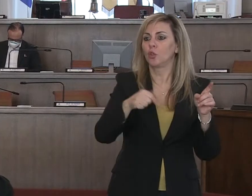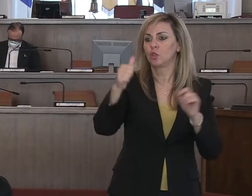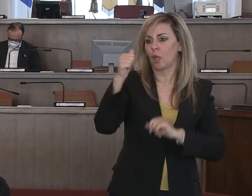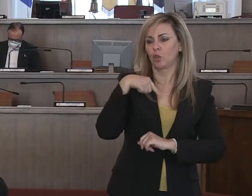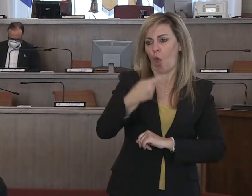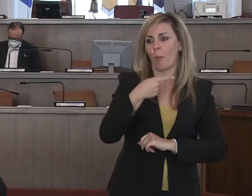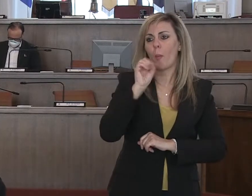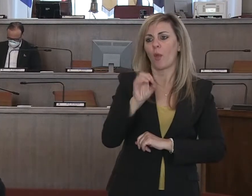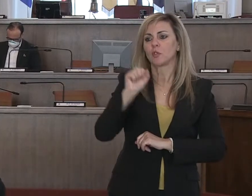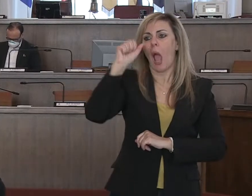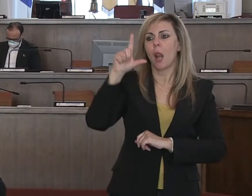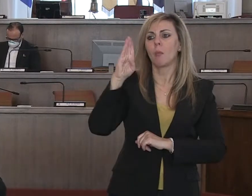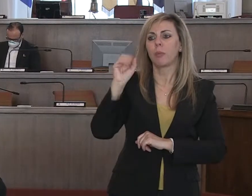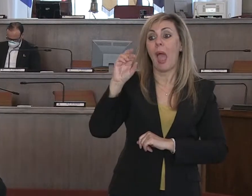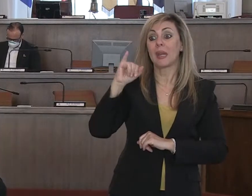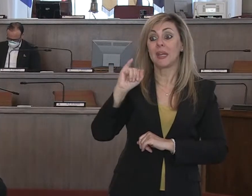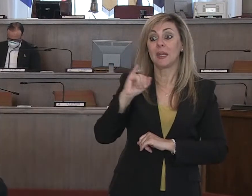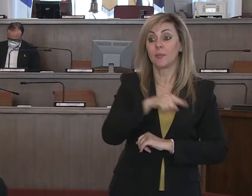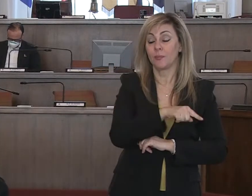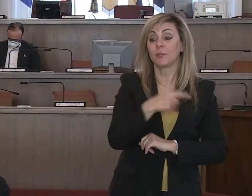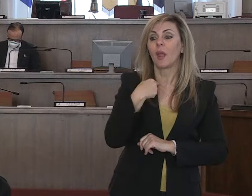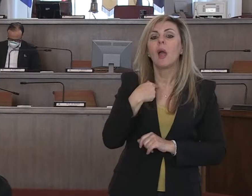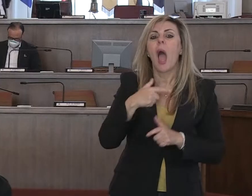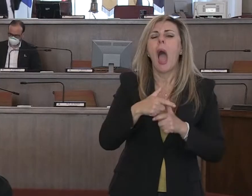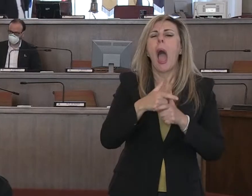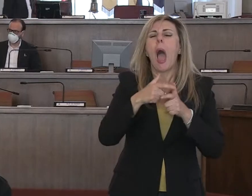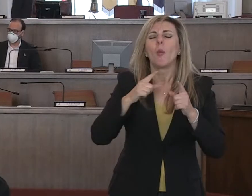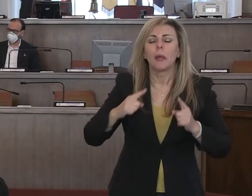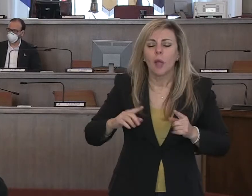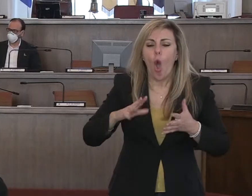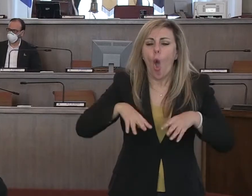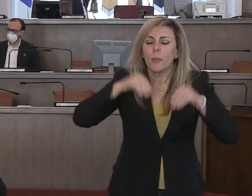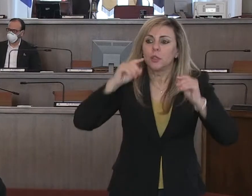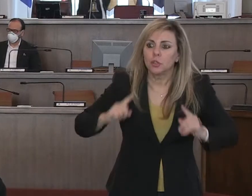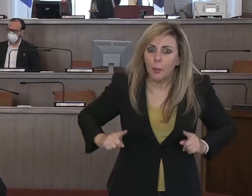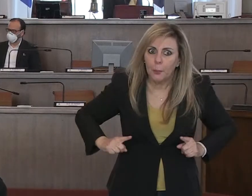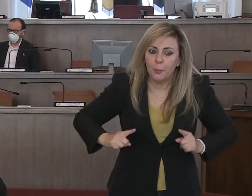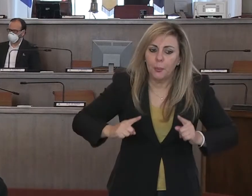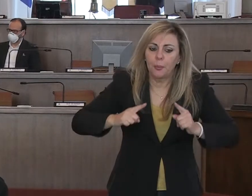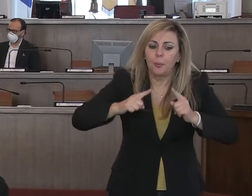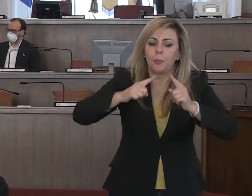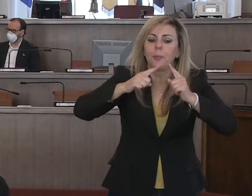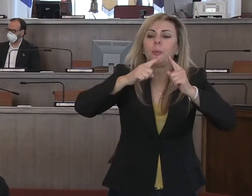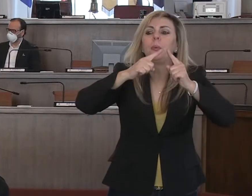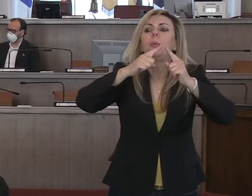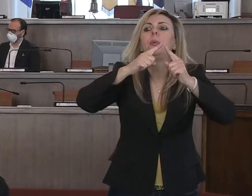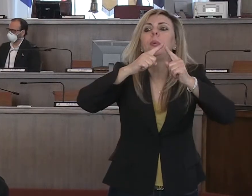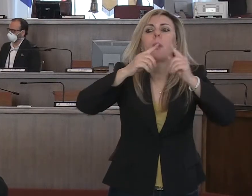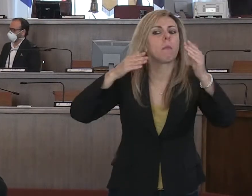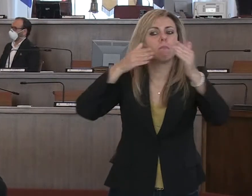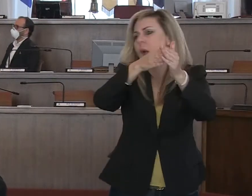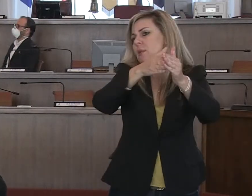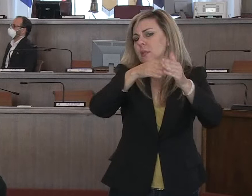Professore Albani, come era previsto andiamo verso il picco più alto che possiamo avere da oggi e nei prossimi